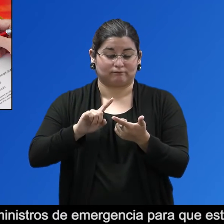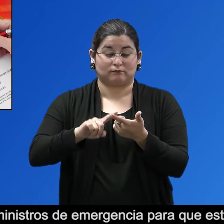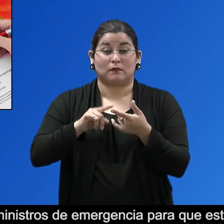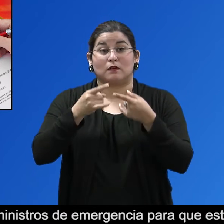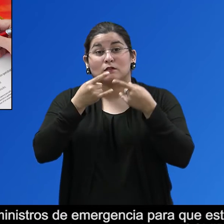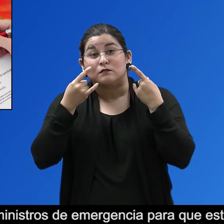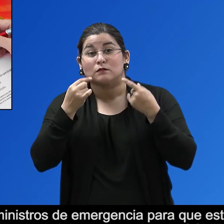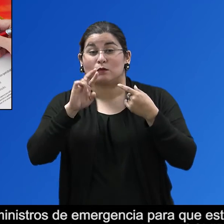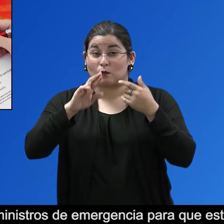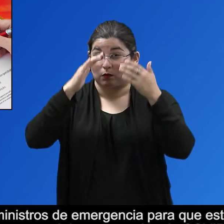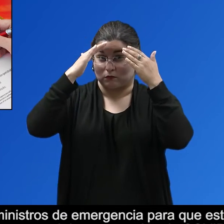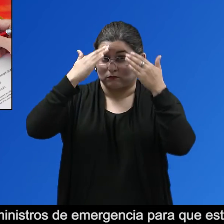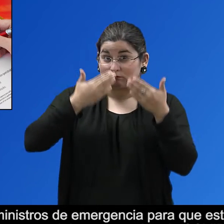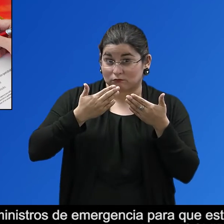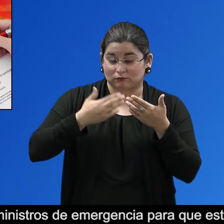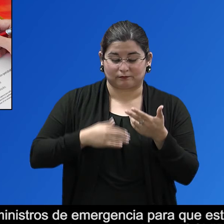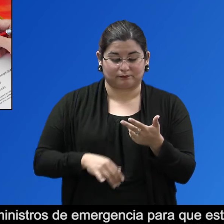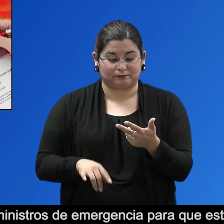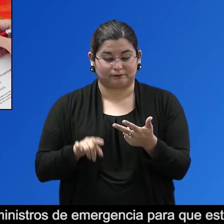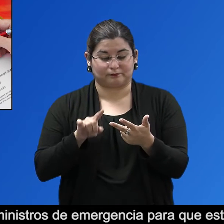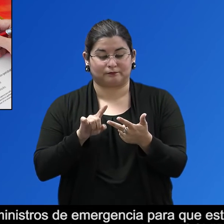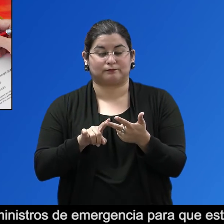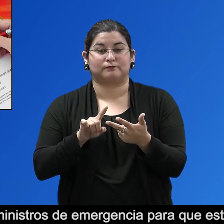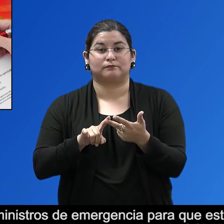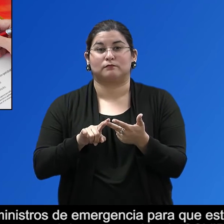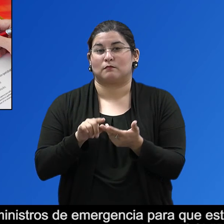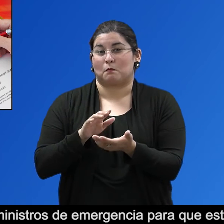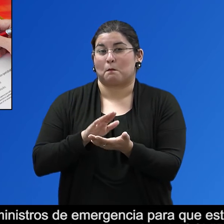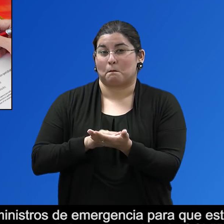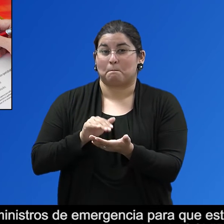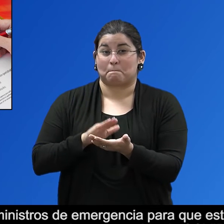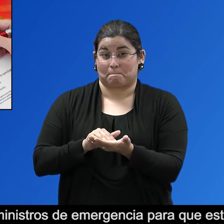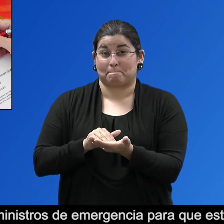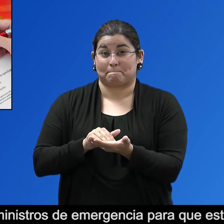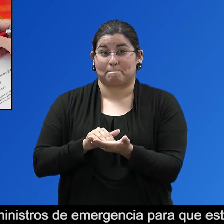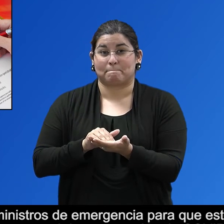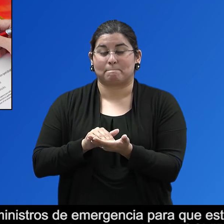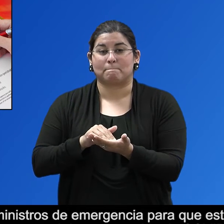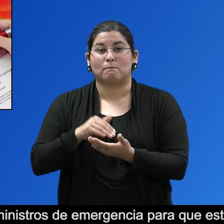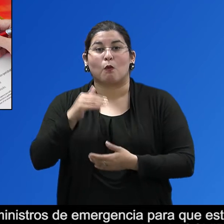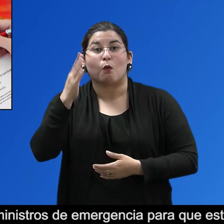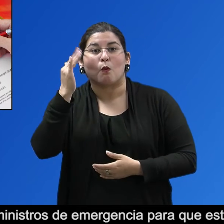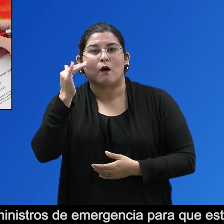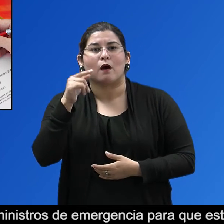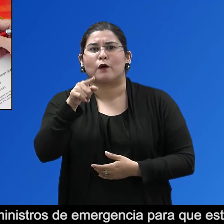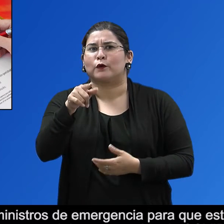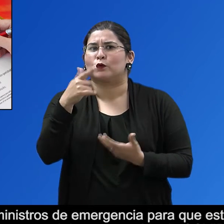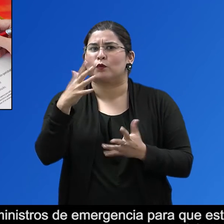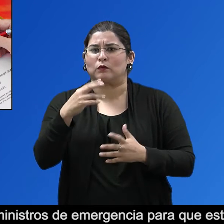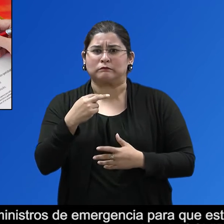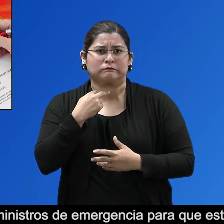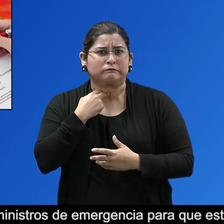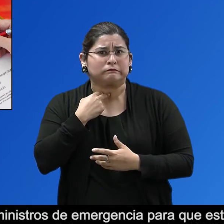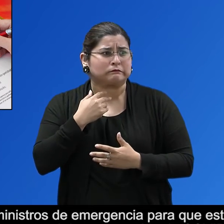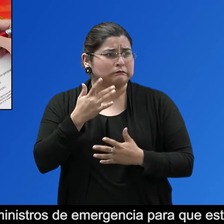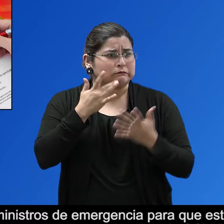en su equipo de suministros de emergencia para que esté bien preparado. Para ayudar a prevenir la